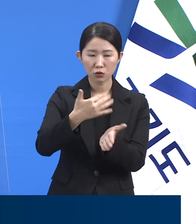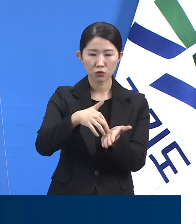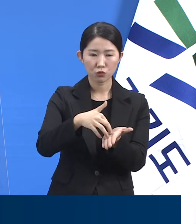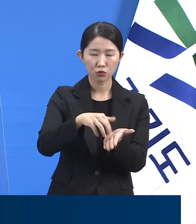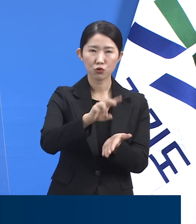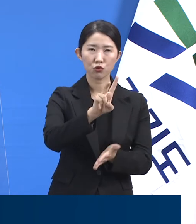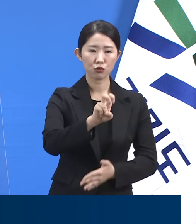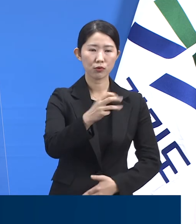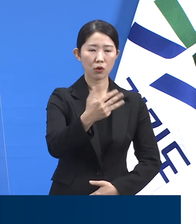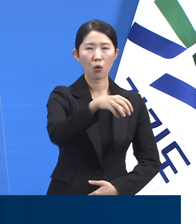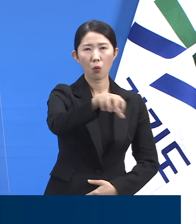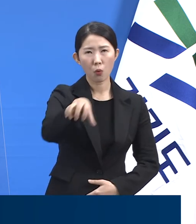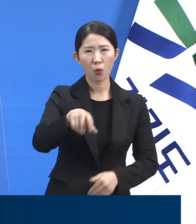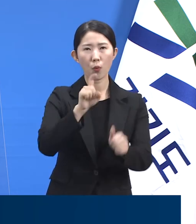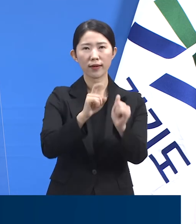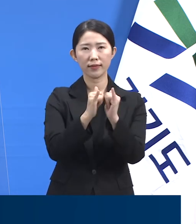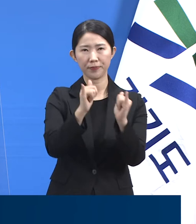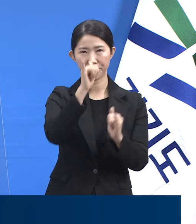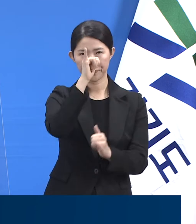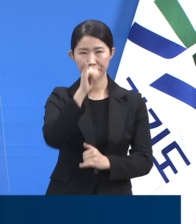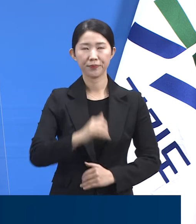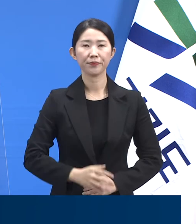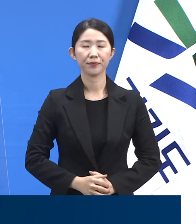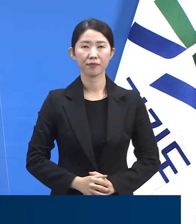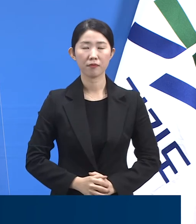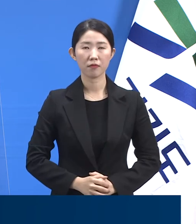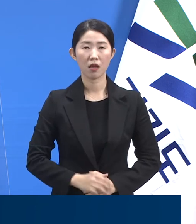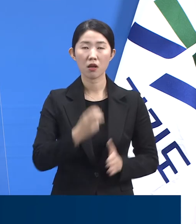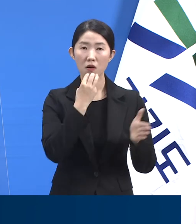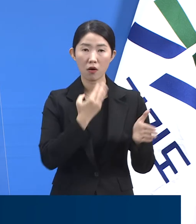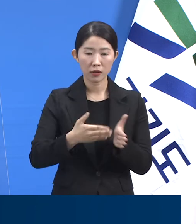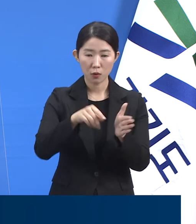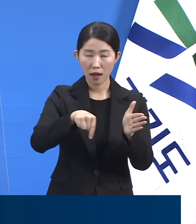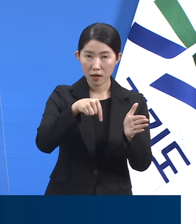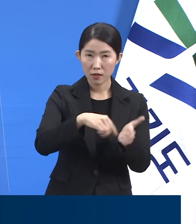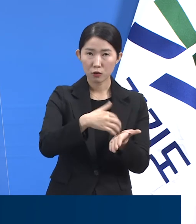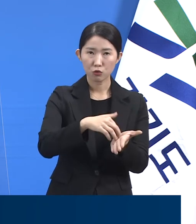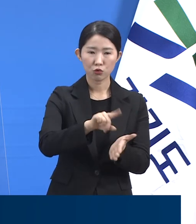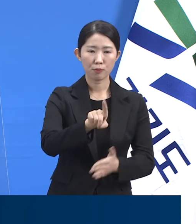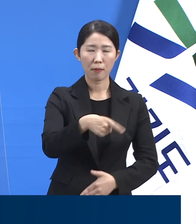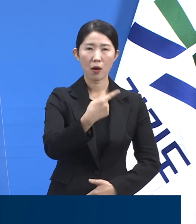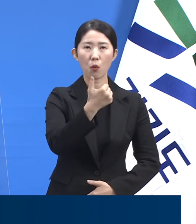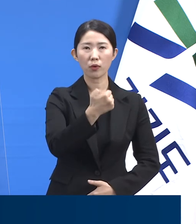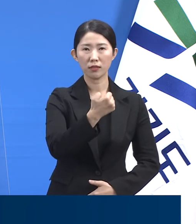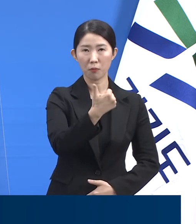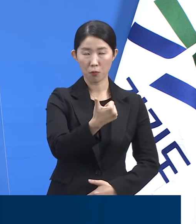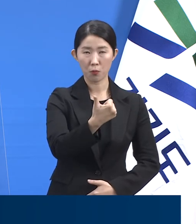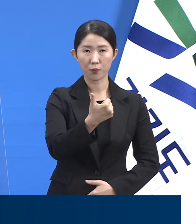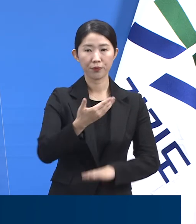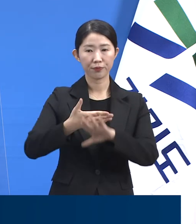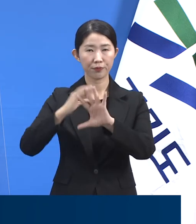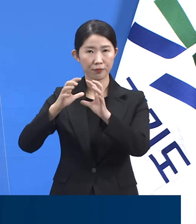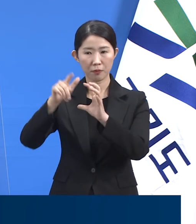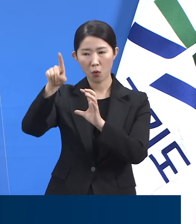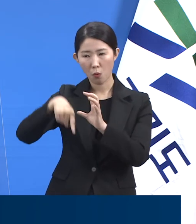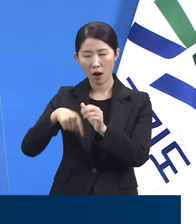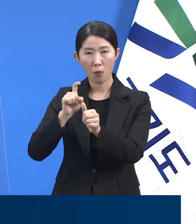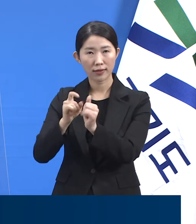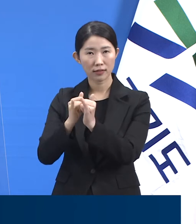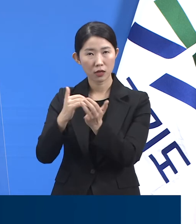확진자가 발생하였습니다. 국내 발생이 155명이며 해외 유입 관련은